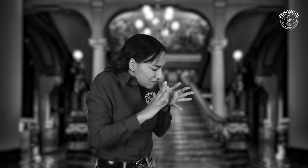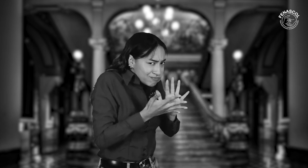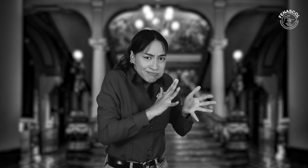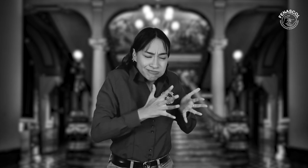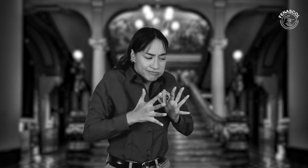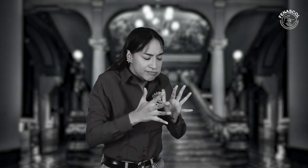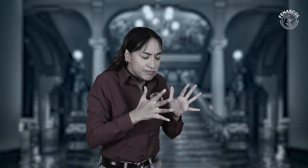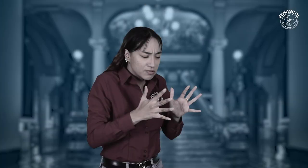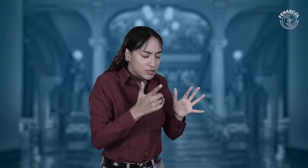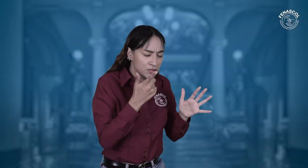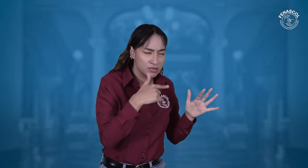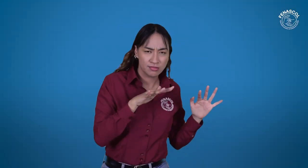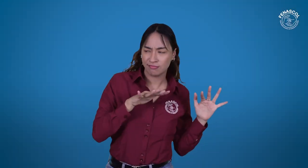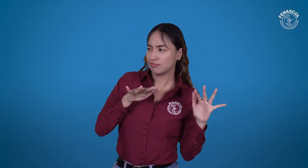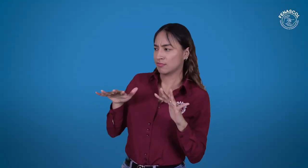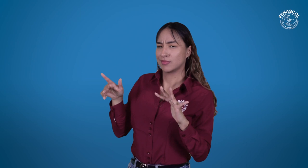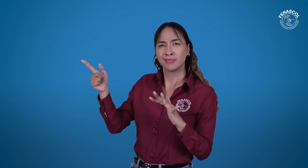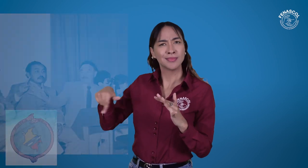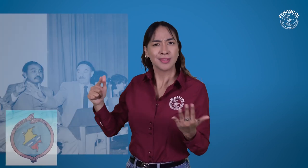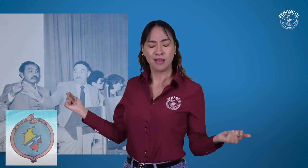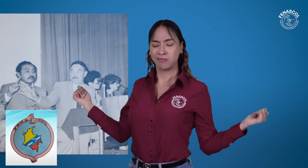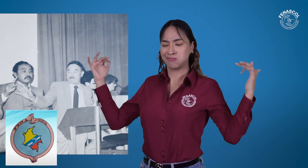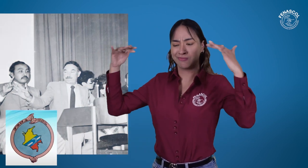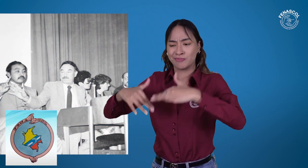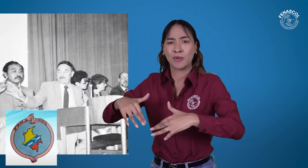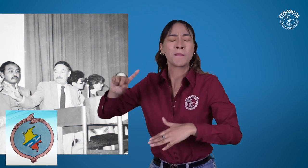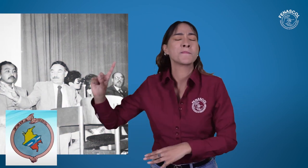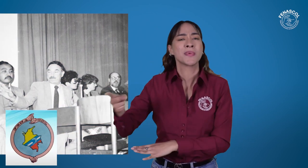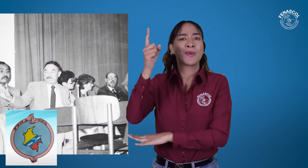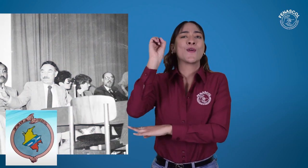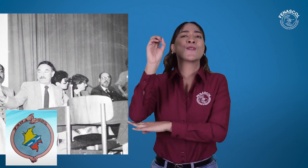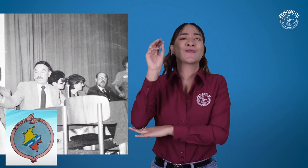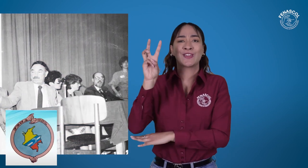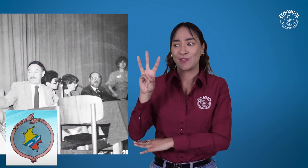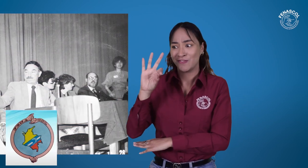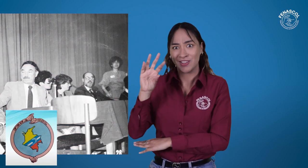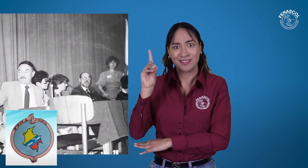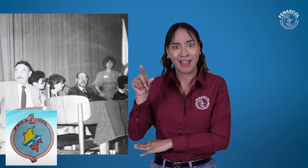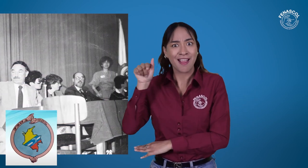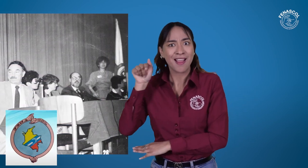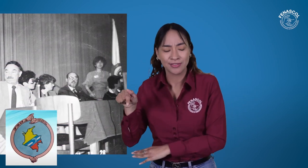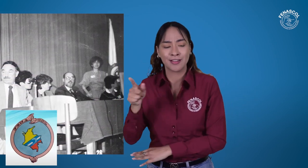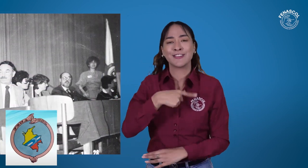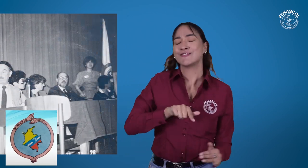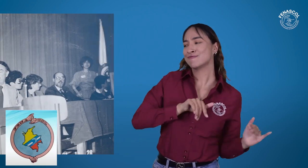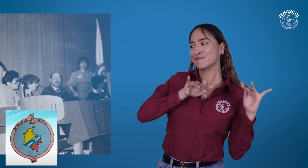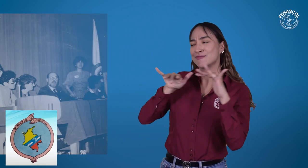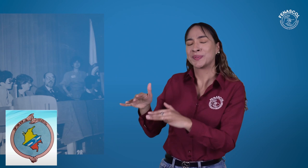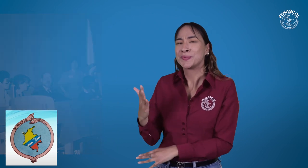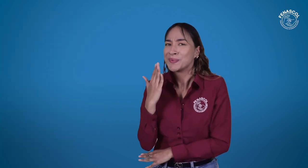tortuosa censura, las personas sordas optaron por señar en la clandestinidad. Hasta que un evento captaría la mirada de todos. El primer congreso